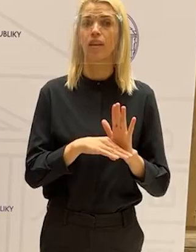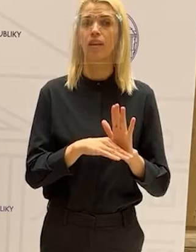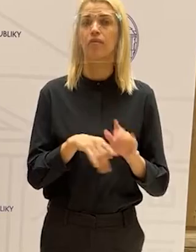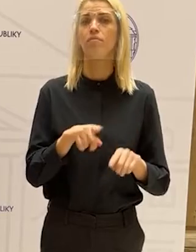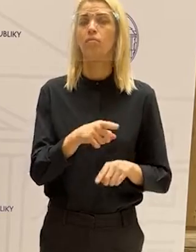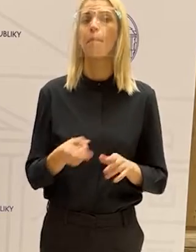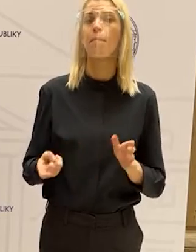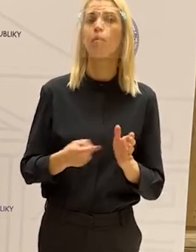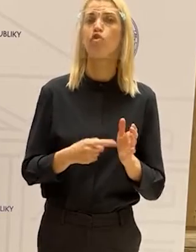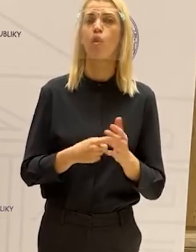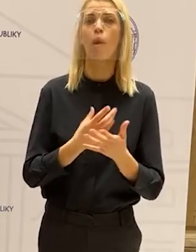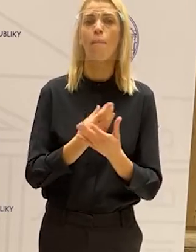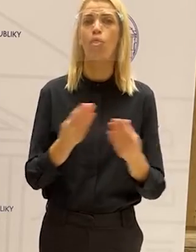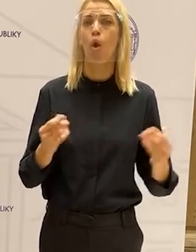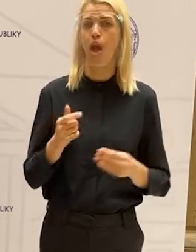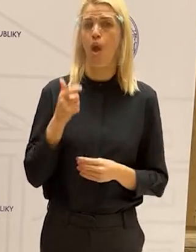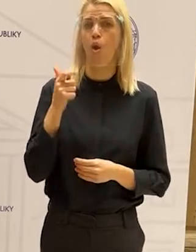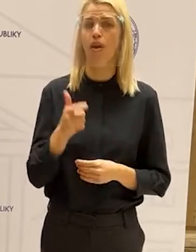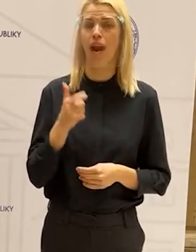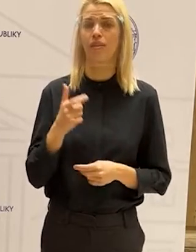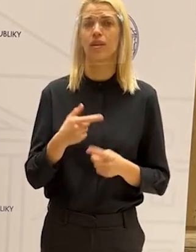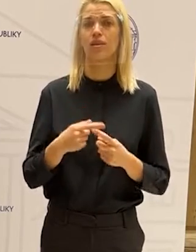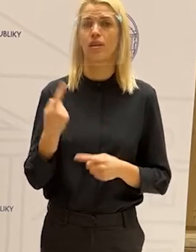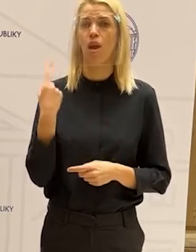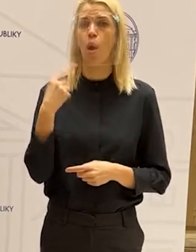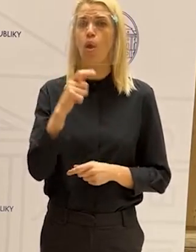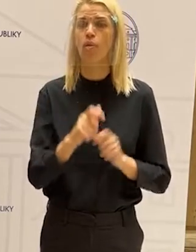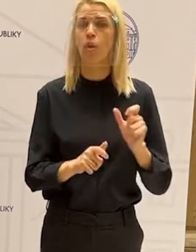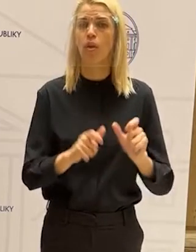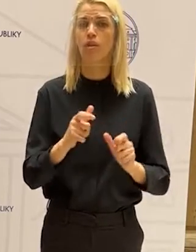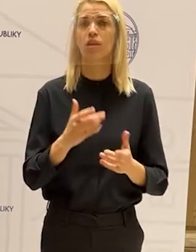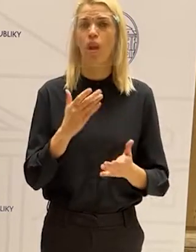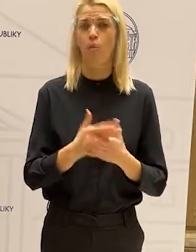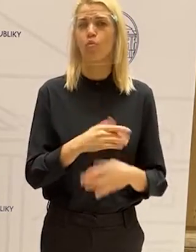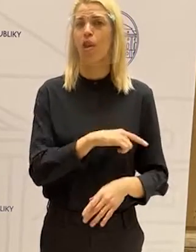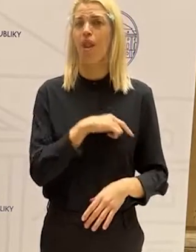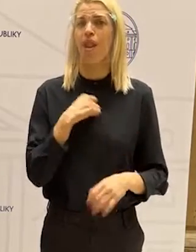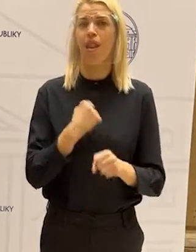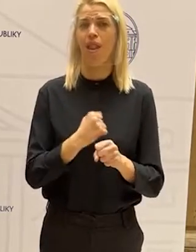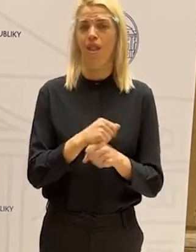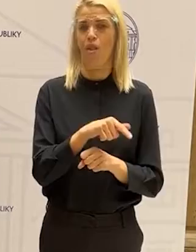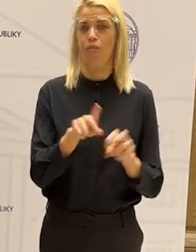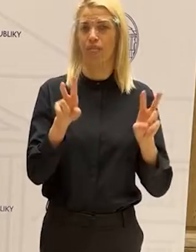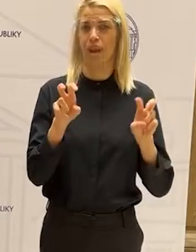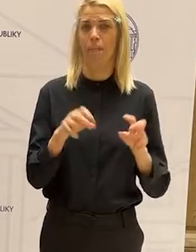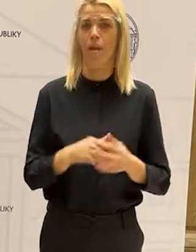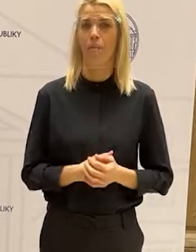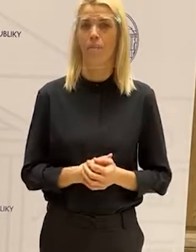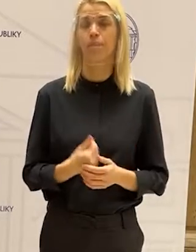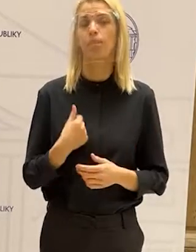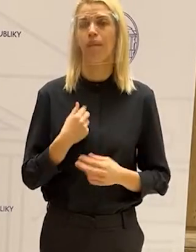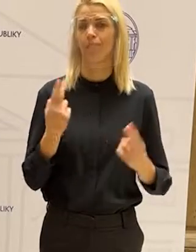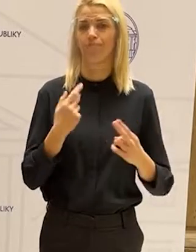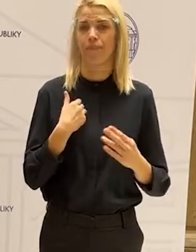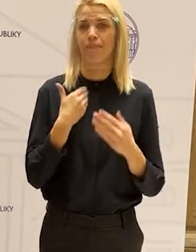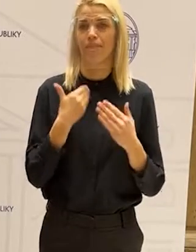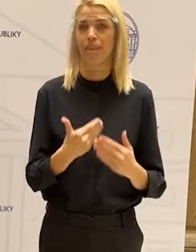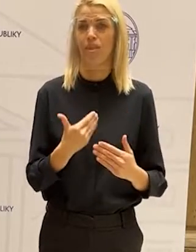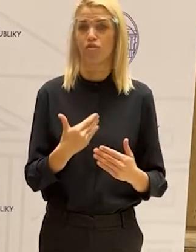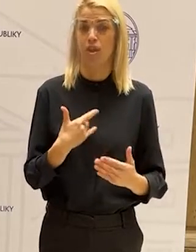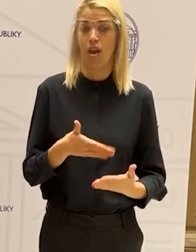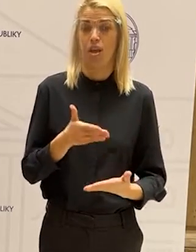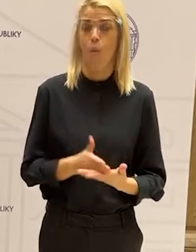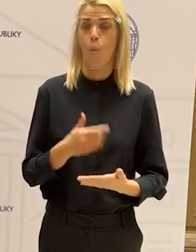mnohé organizácie, mnohí odborníci, ktorí v tejto téme dlhodobo pracujú. A ja som vďačná, že odkedy